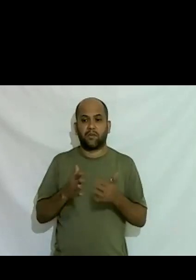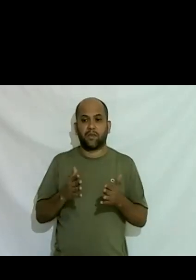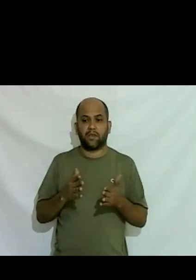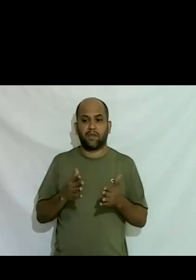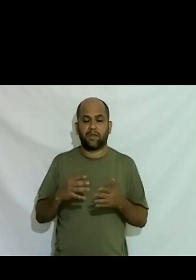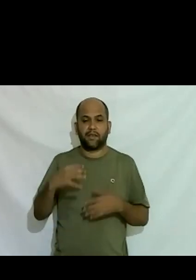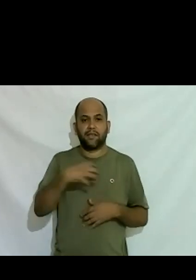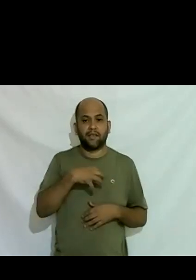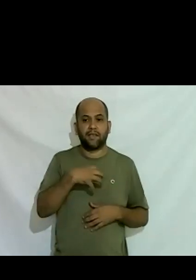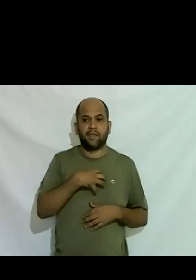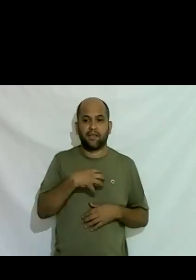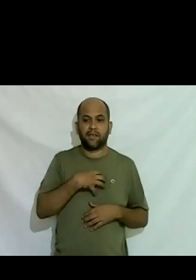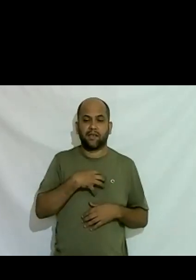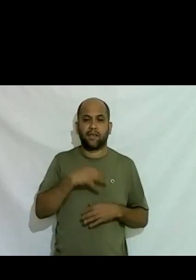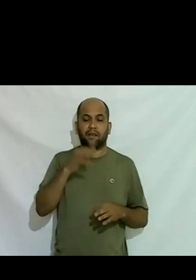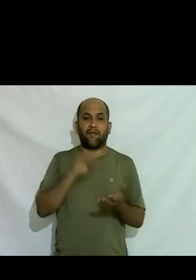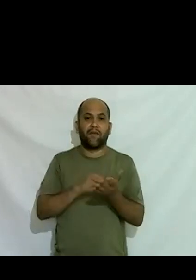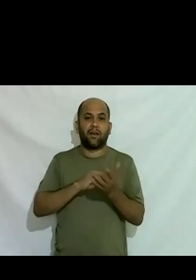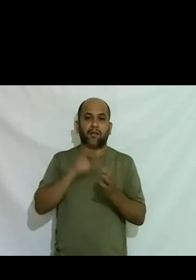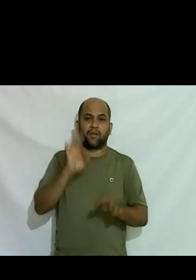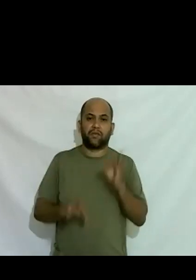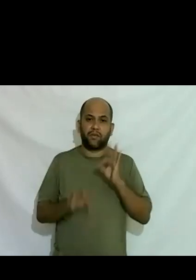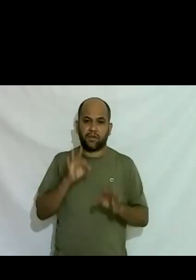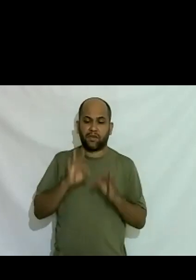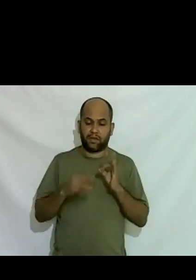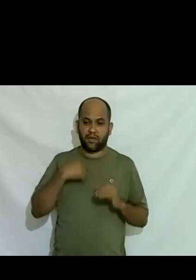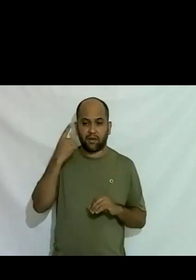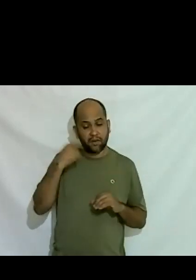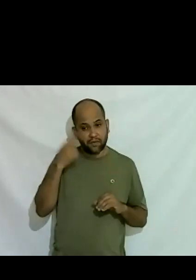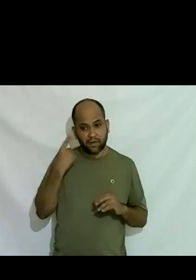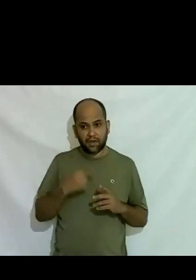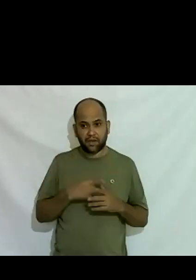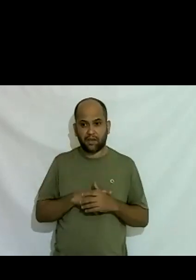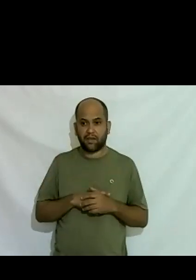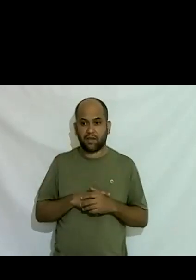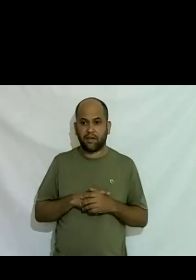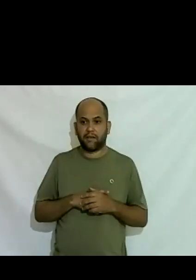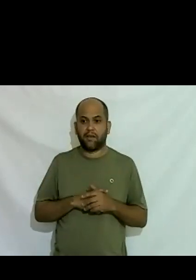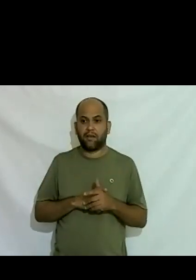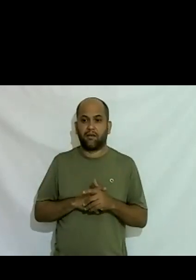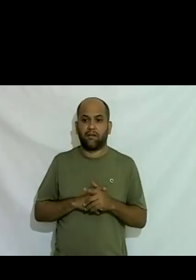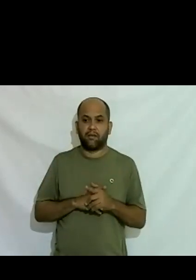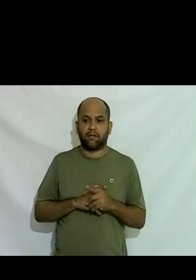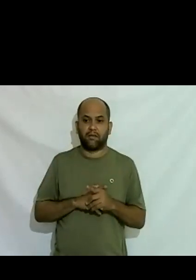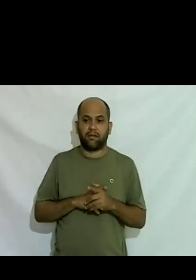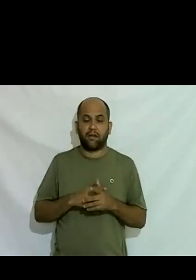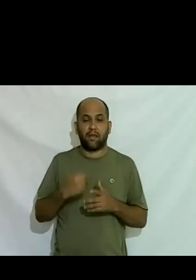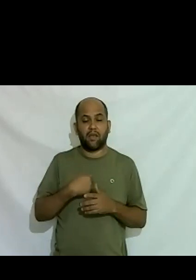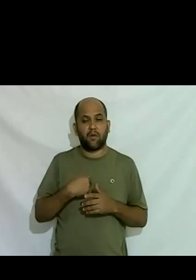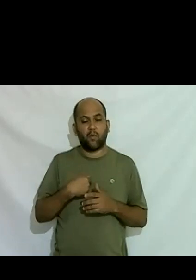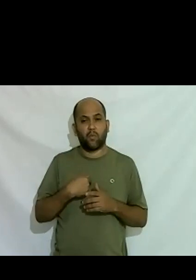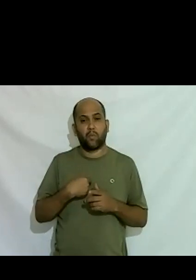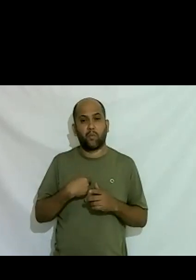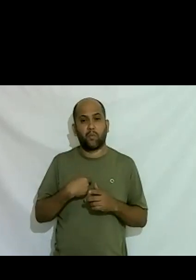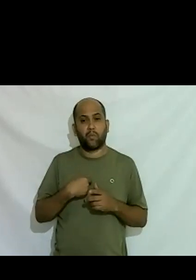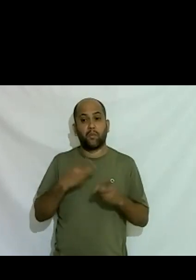sensação de injustiça enquanto advogada eu percebi que eu